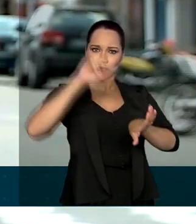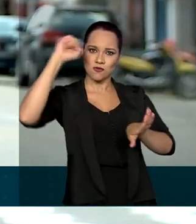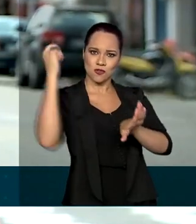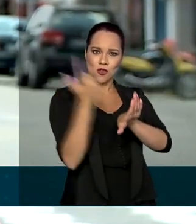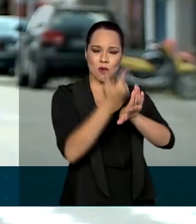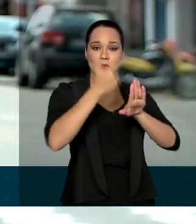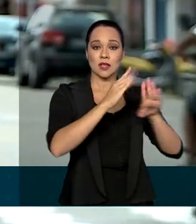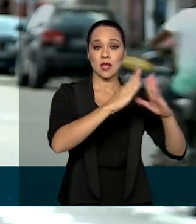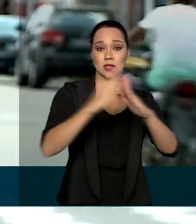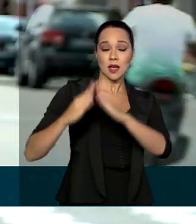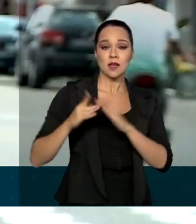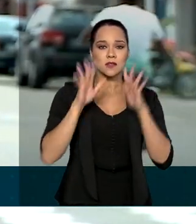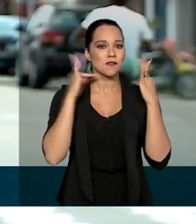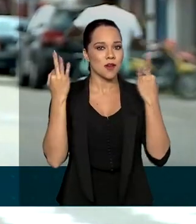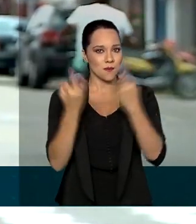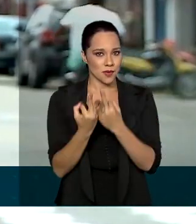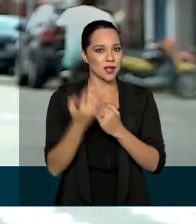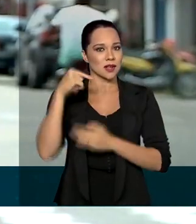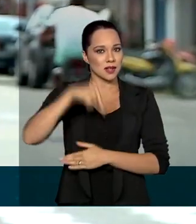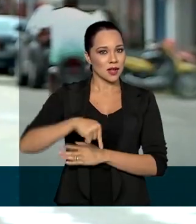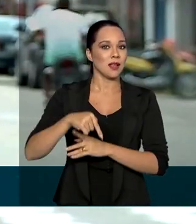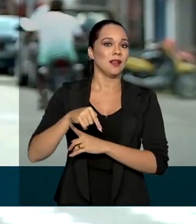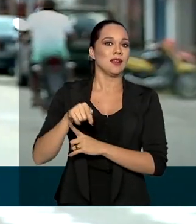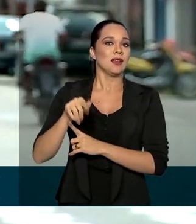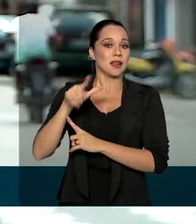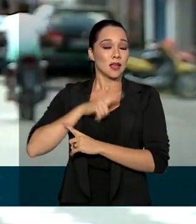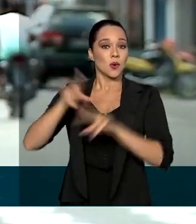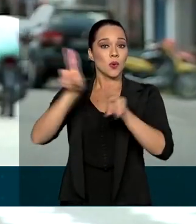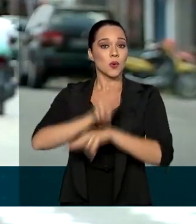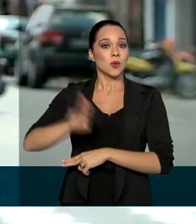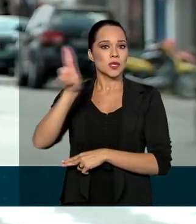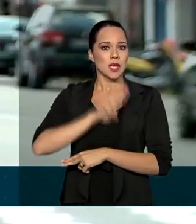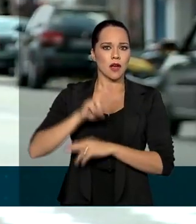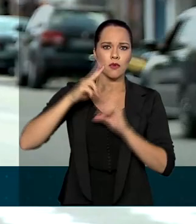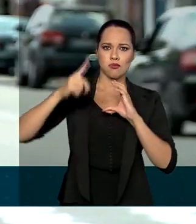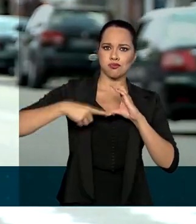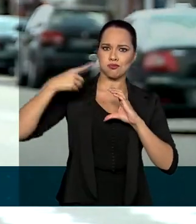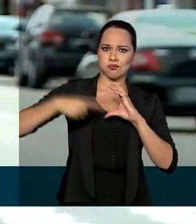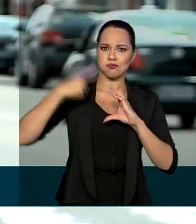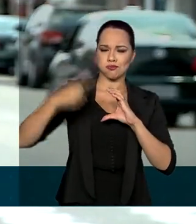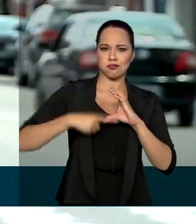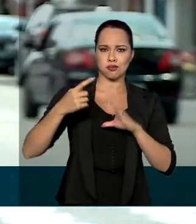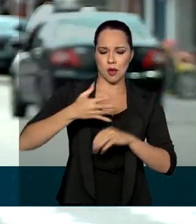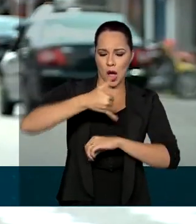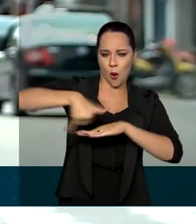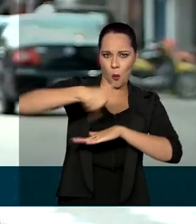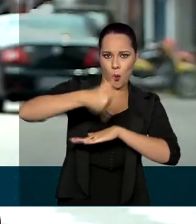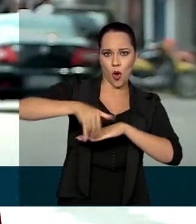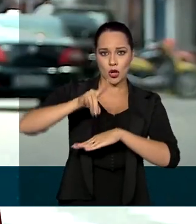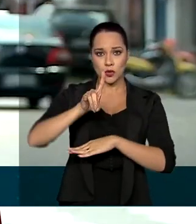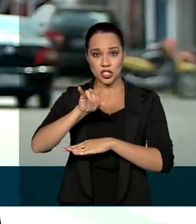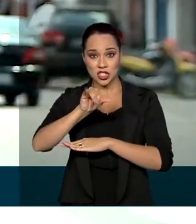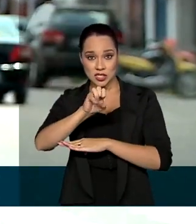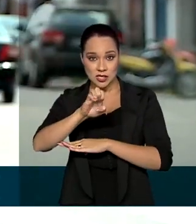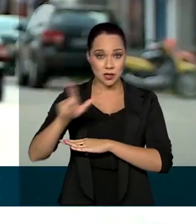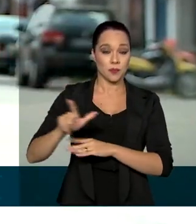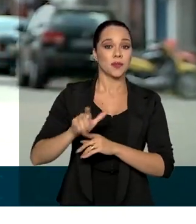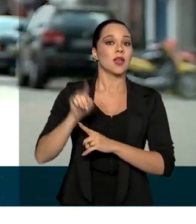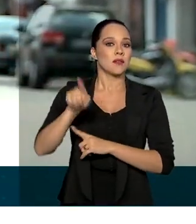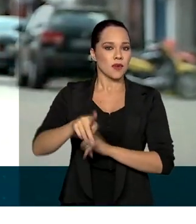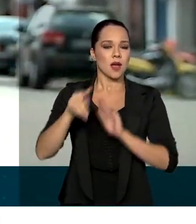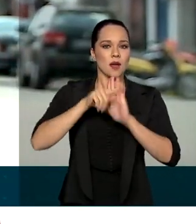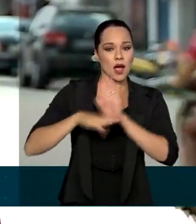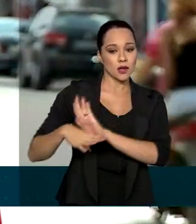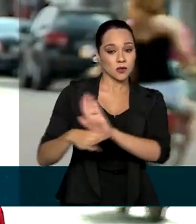residências de famílias marajoaras, que até então utilizavam gerador movido a óleo diesel. Ao todo, o programa vai